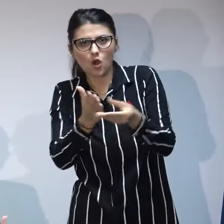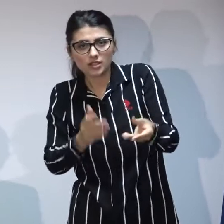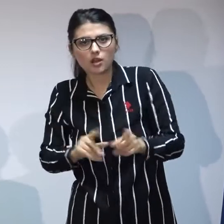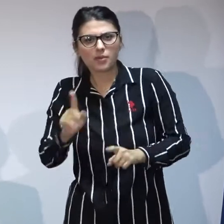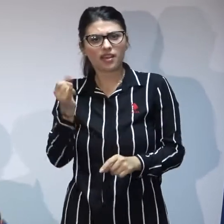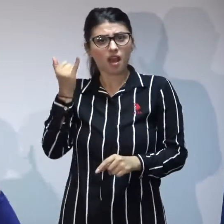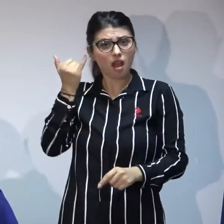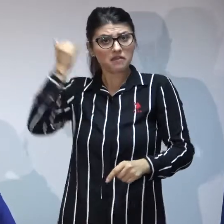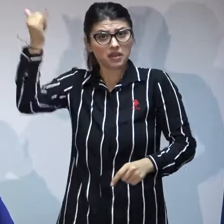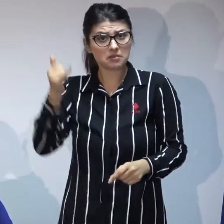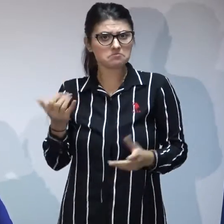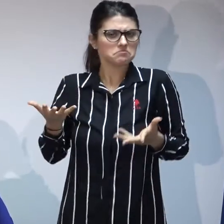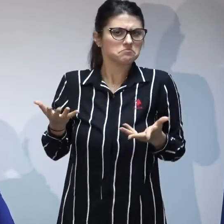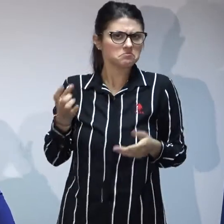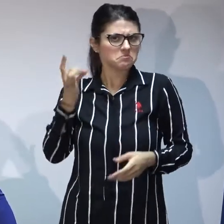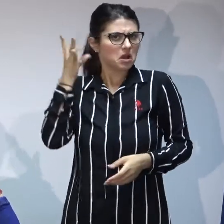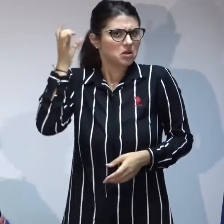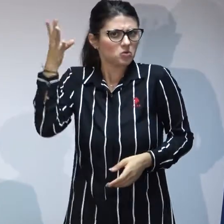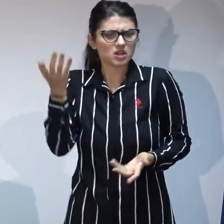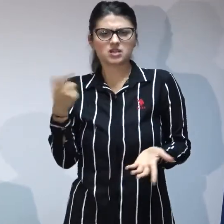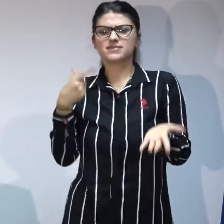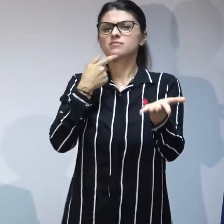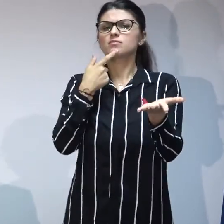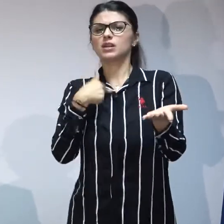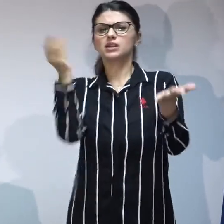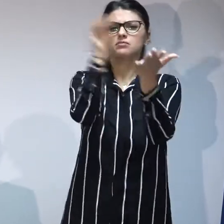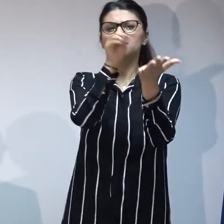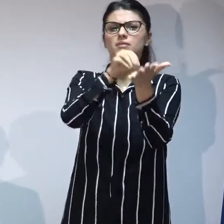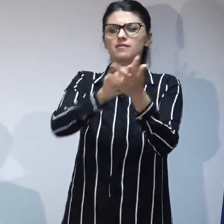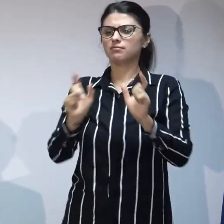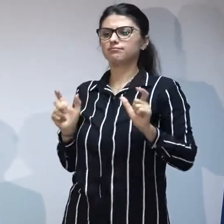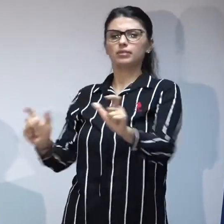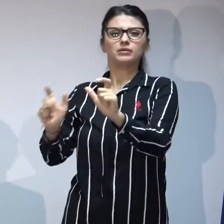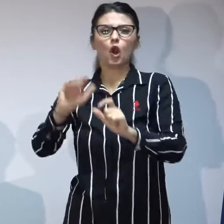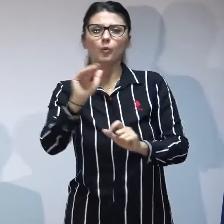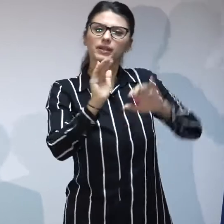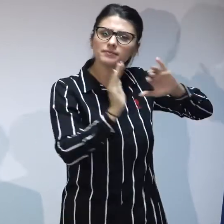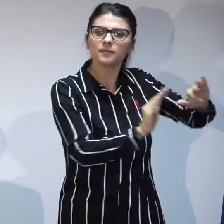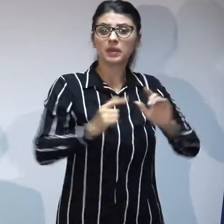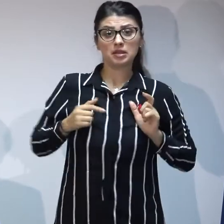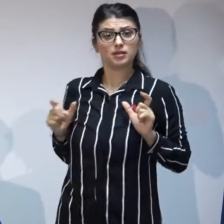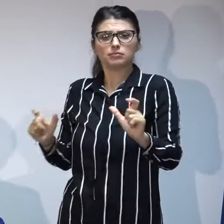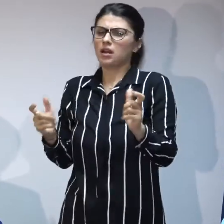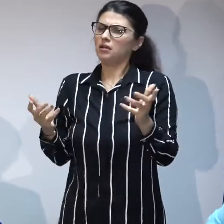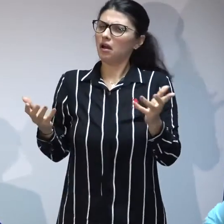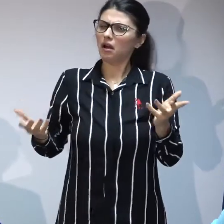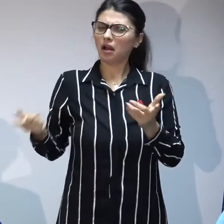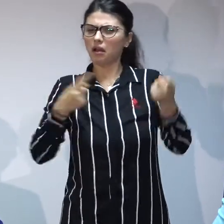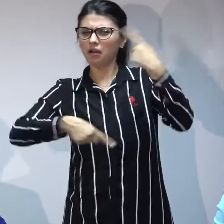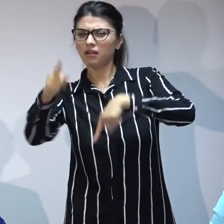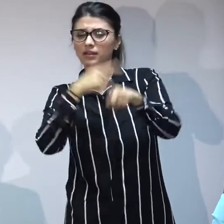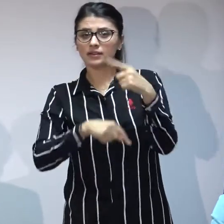piedici și bariere în a-și face treaba dacă este foarte greu să te uiți în niște legi